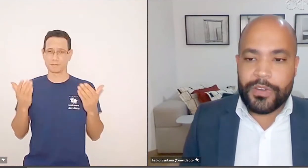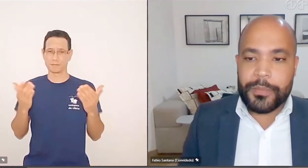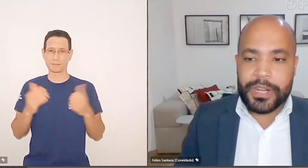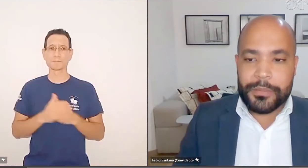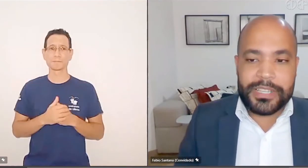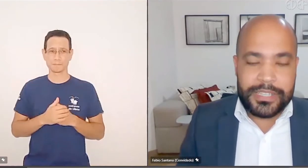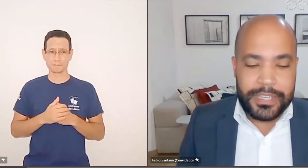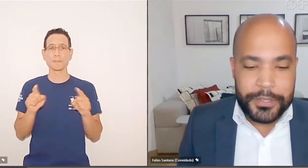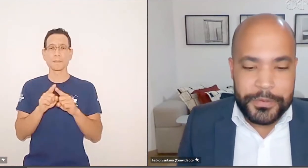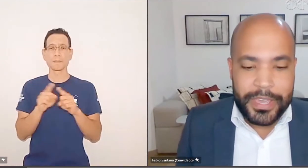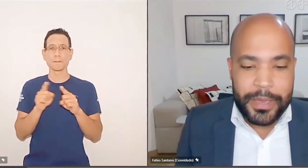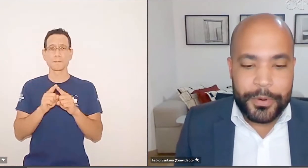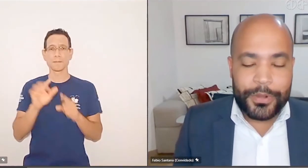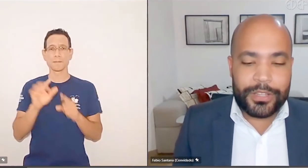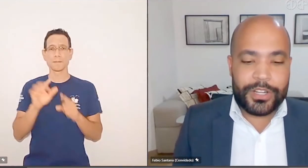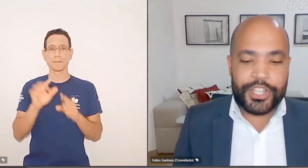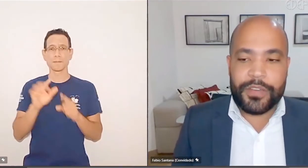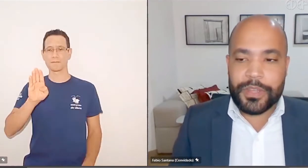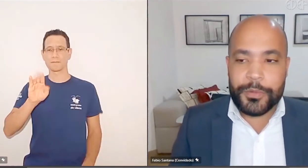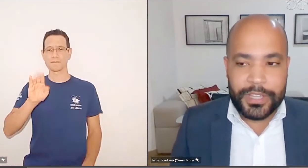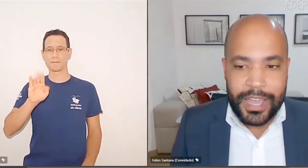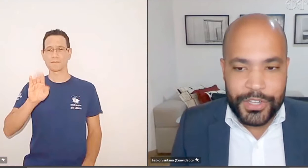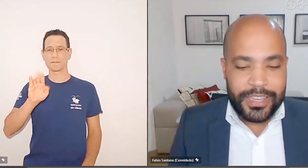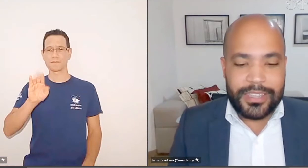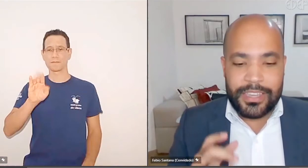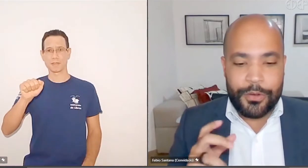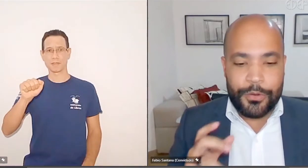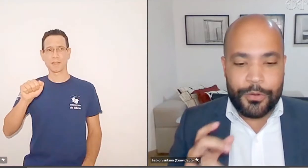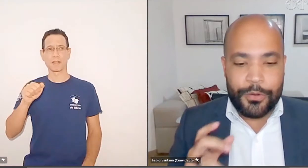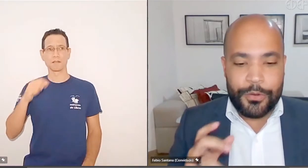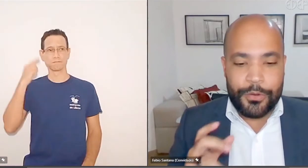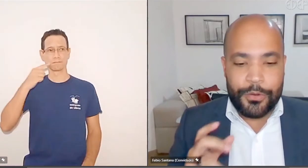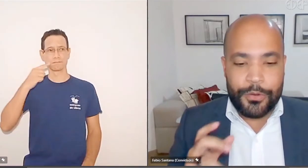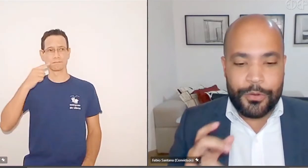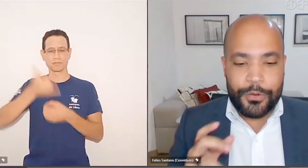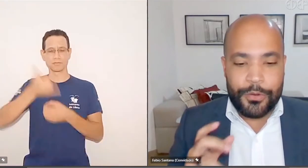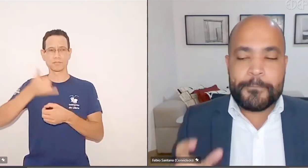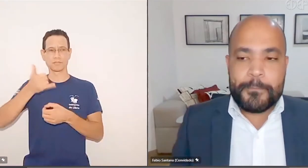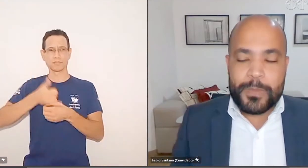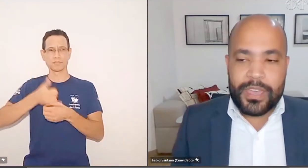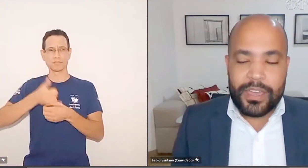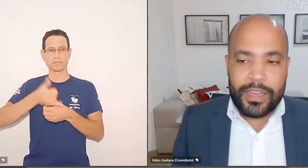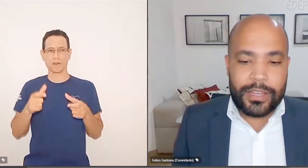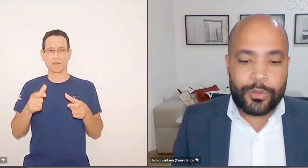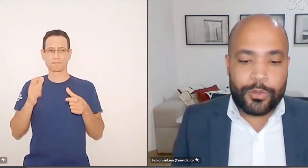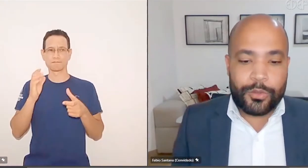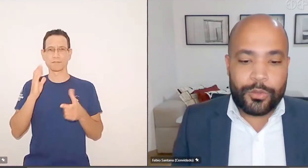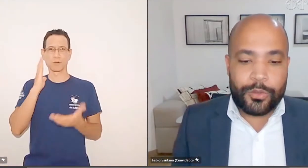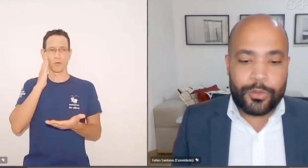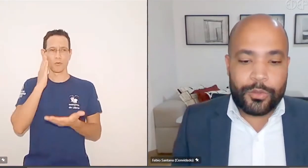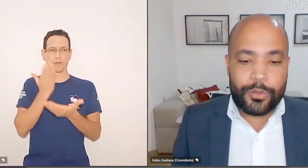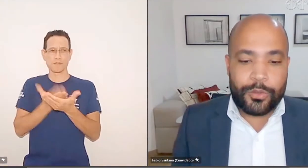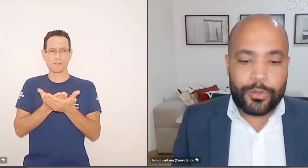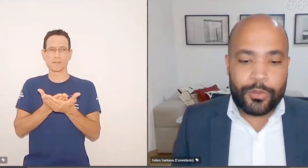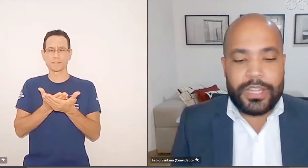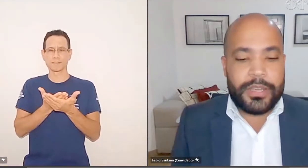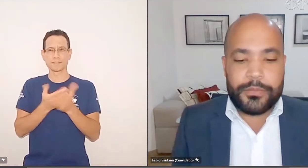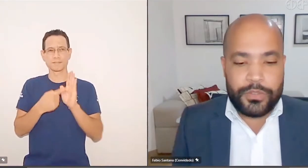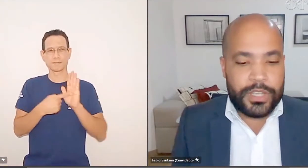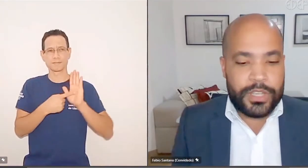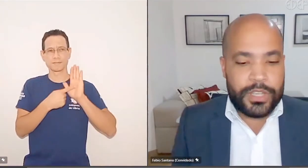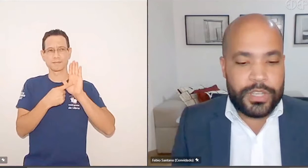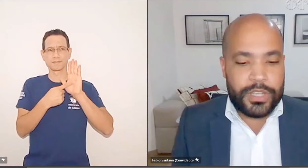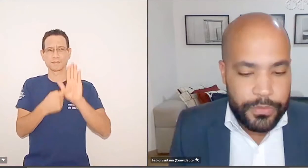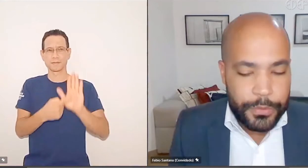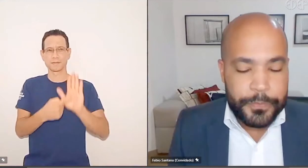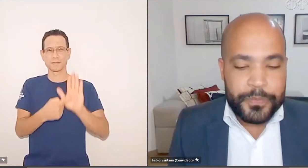a doutora Fabiana Macedo, que é a procuradora-chefe da minha unidade, que sem a confiança dela, sem a indicação dela, não